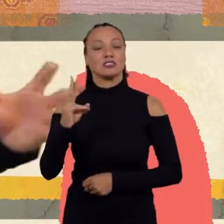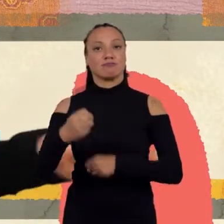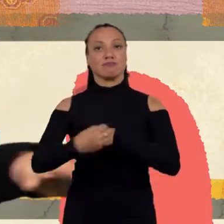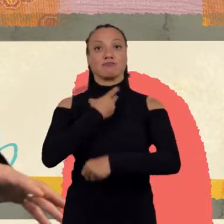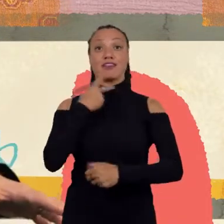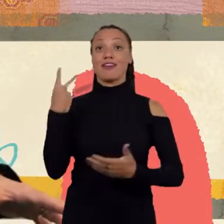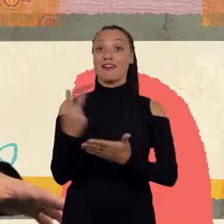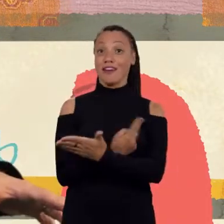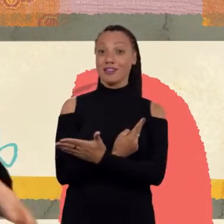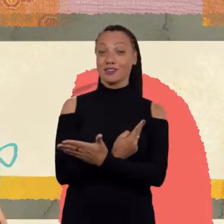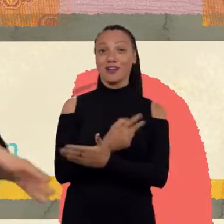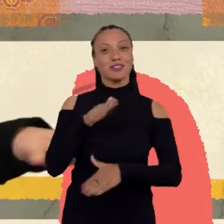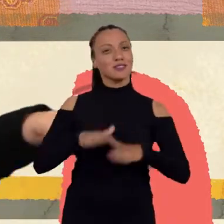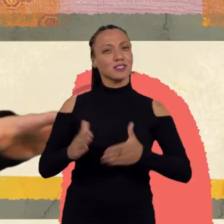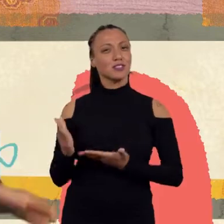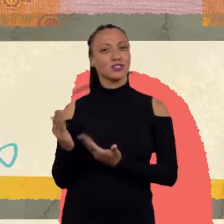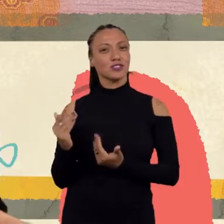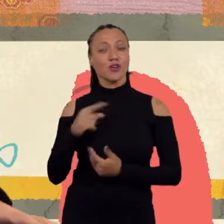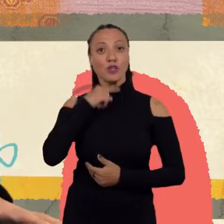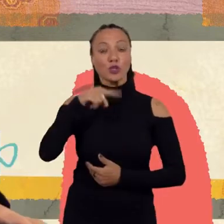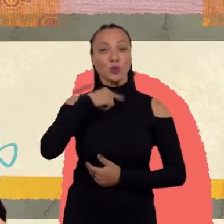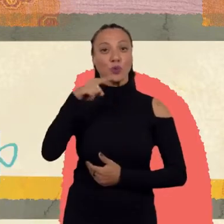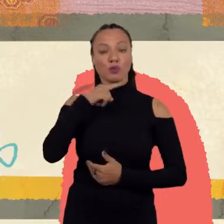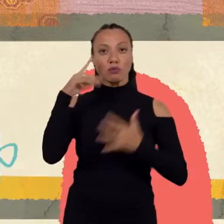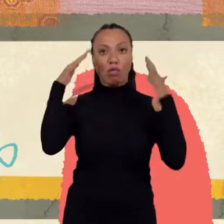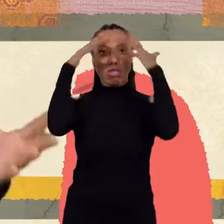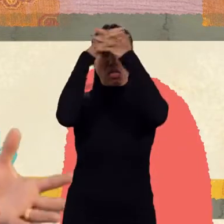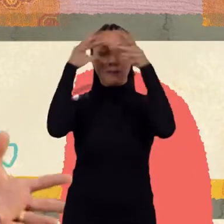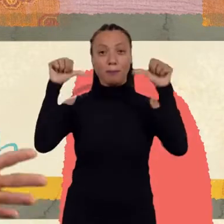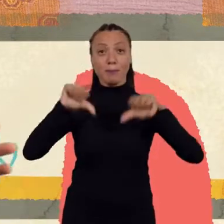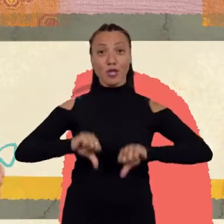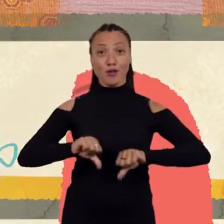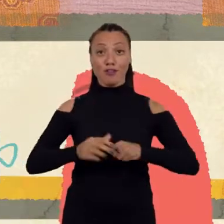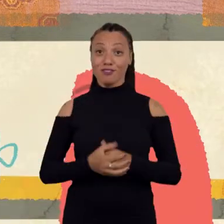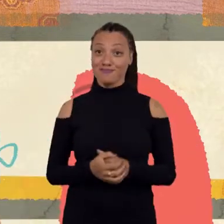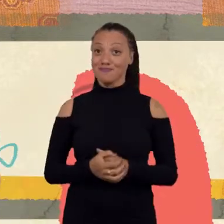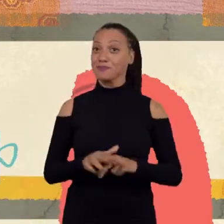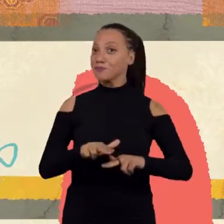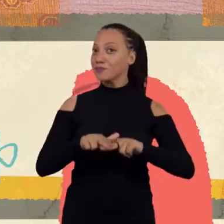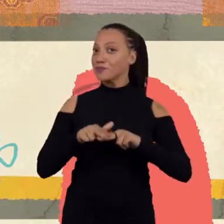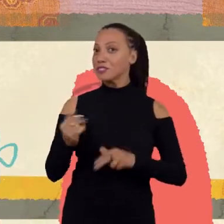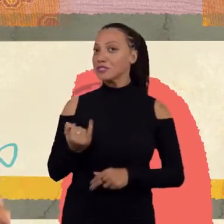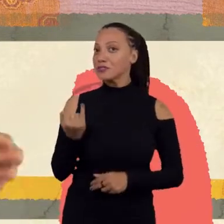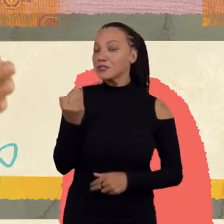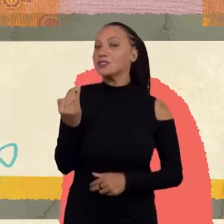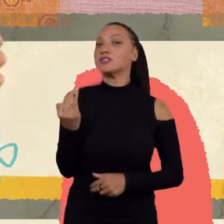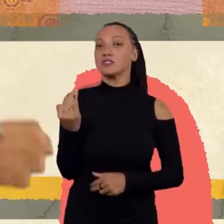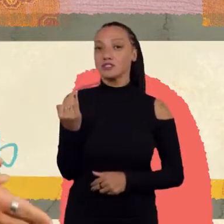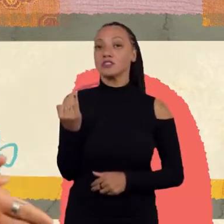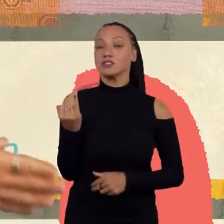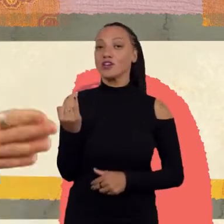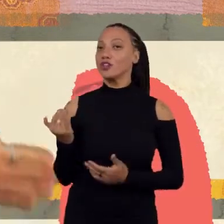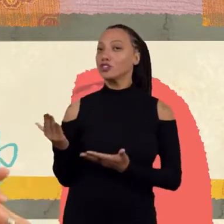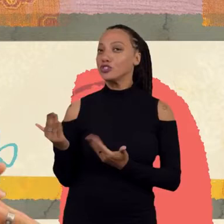aí as dúvidas que ele tem pioram. Ai, várias vezes. Então é muito importante que o adolescente se previna,